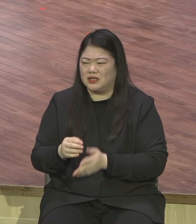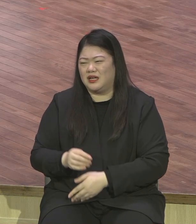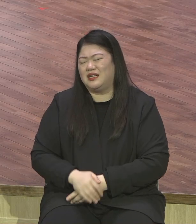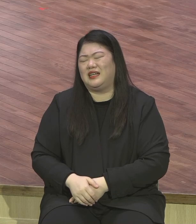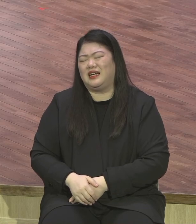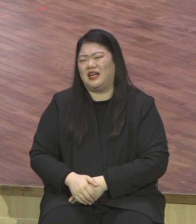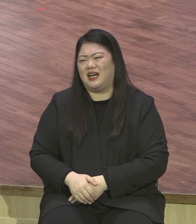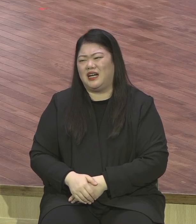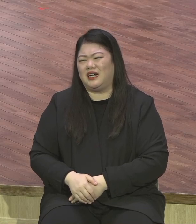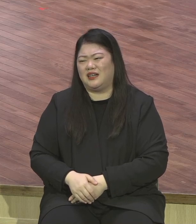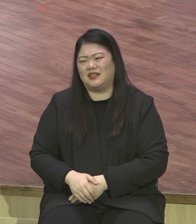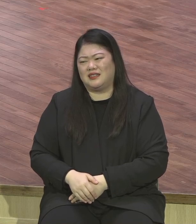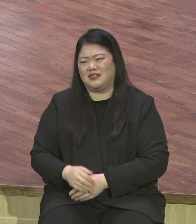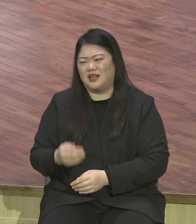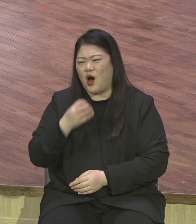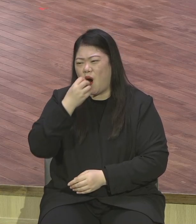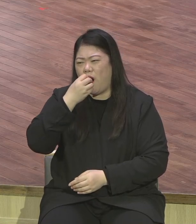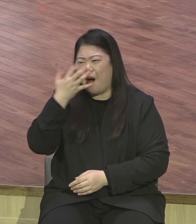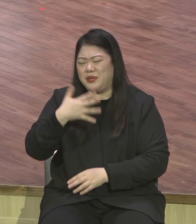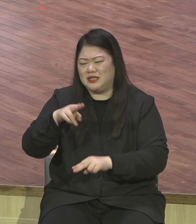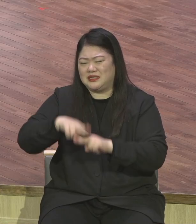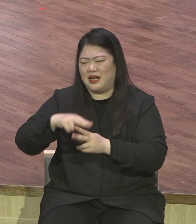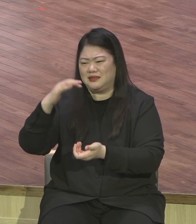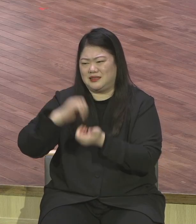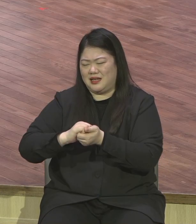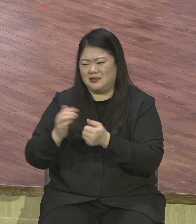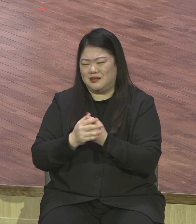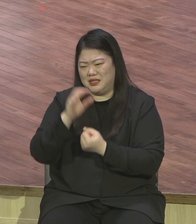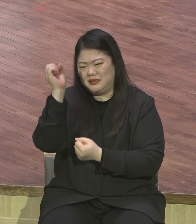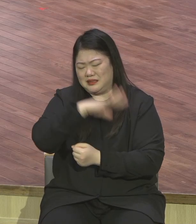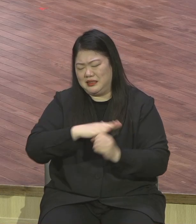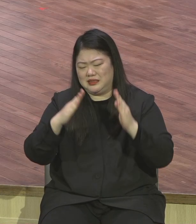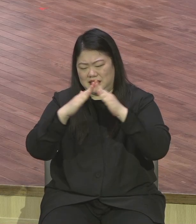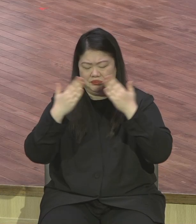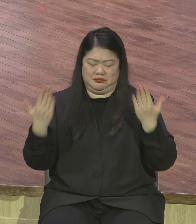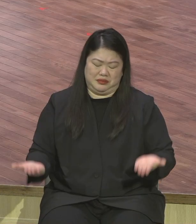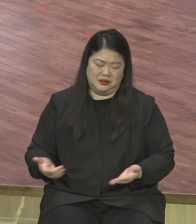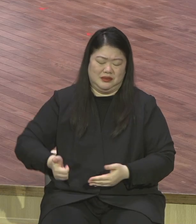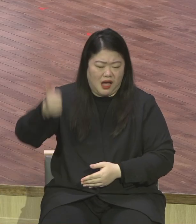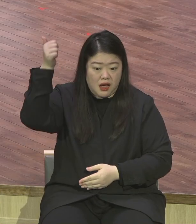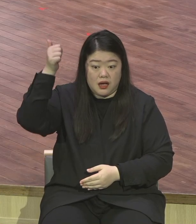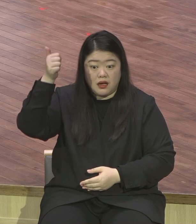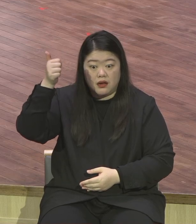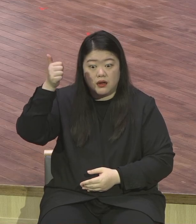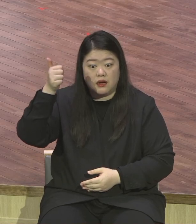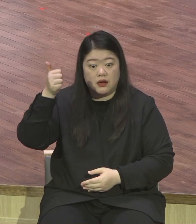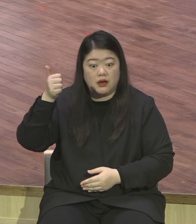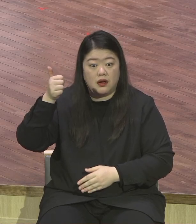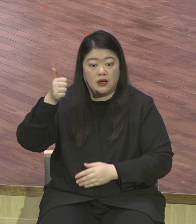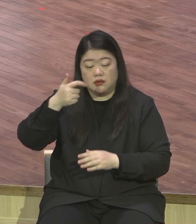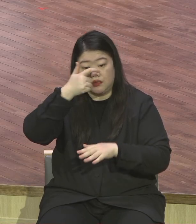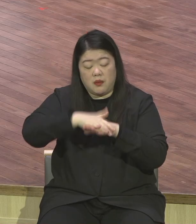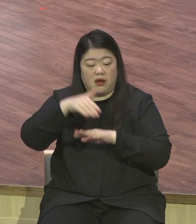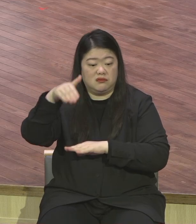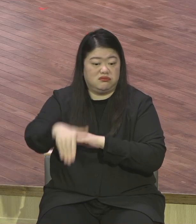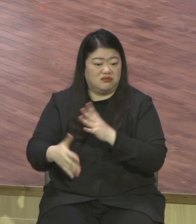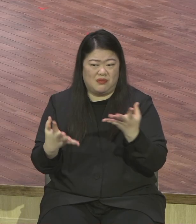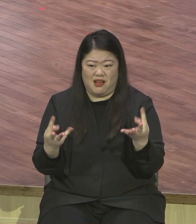쉽게 쉽게 예배드리자 이렇게 되어버렸어요 습관이 이제는 그이 뭐 1년 반 동안